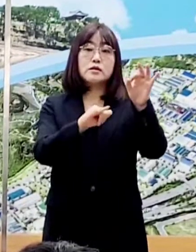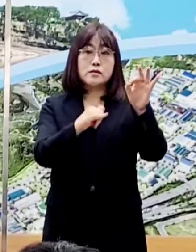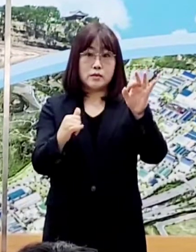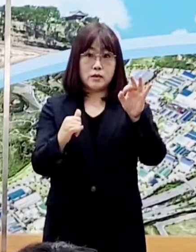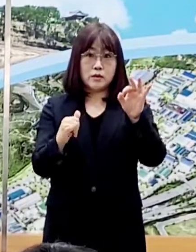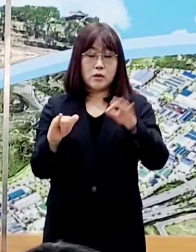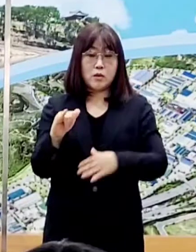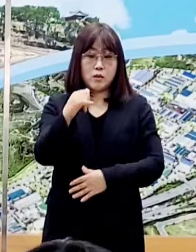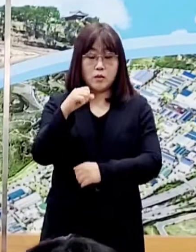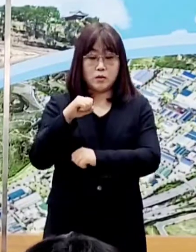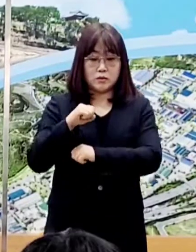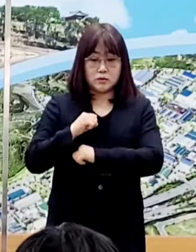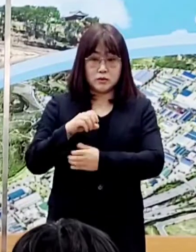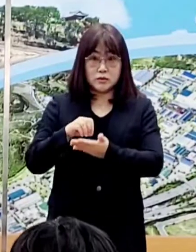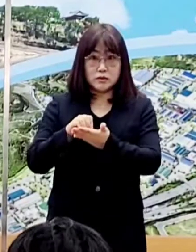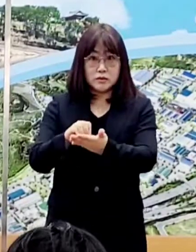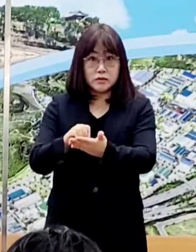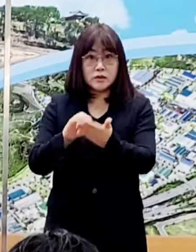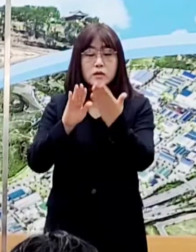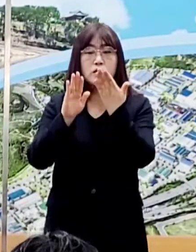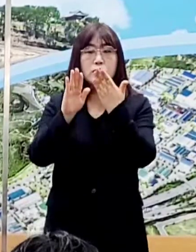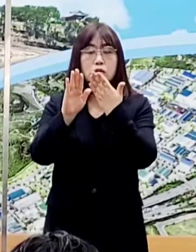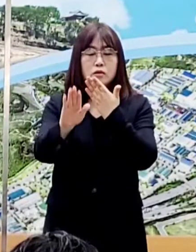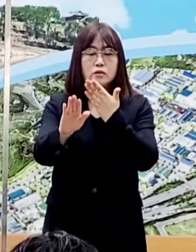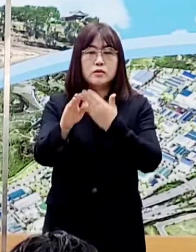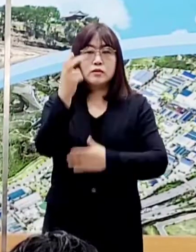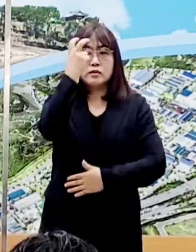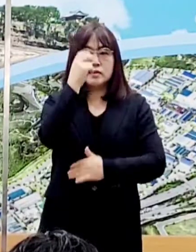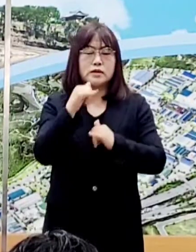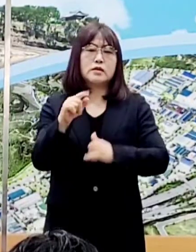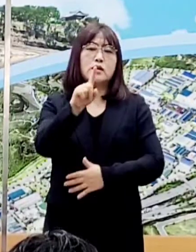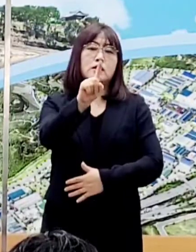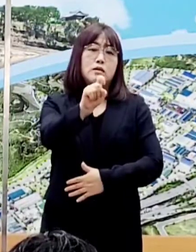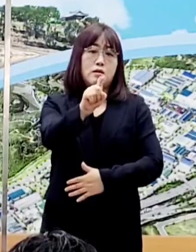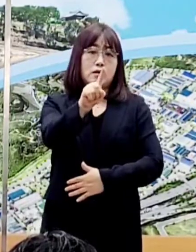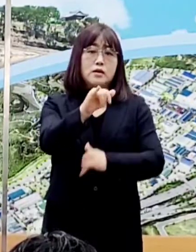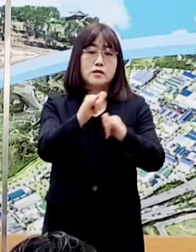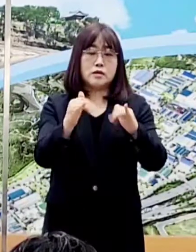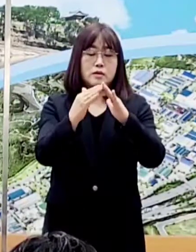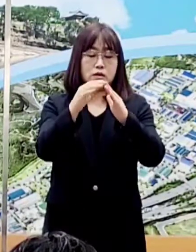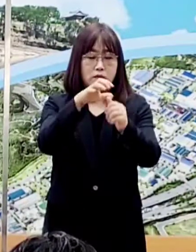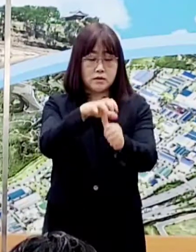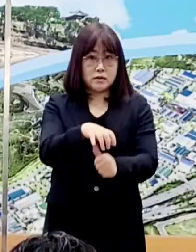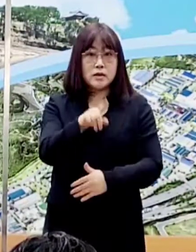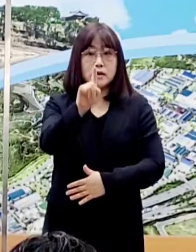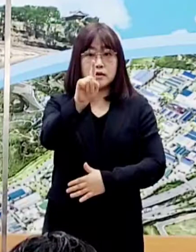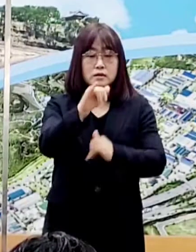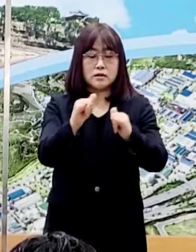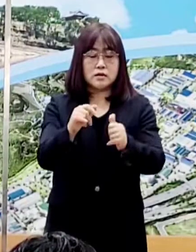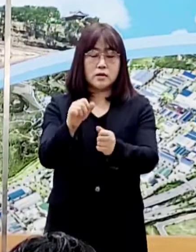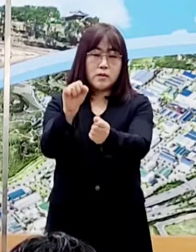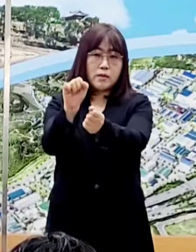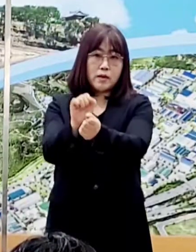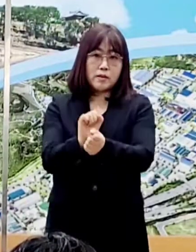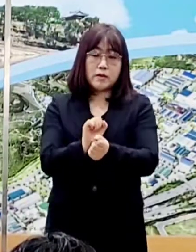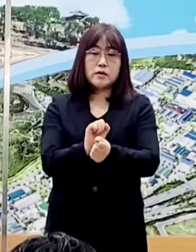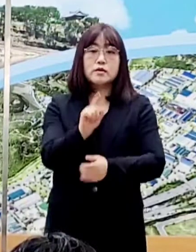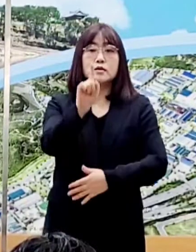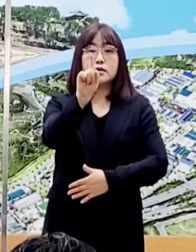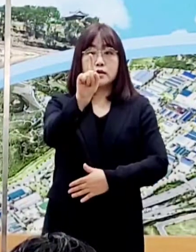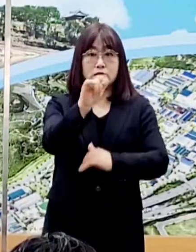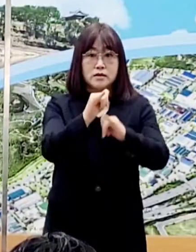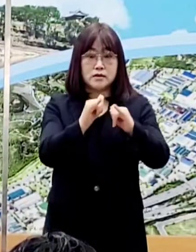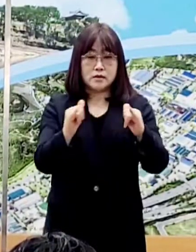공군교육사 입대 후 검사자 11명, 자가격리자 1명, 기확진자의 접촉자